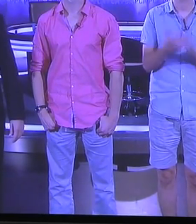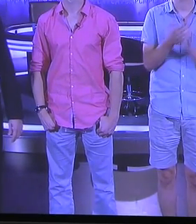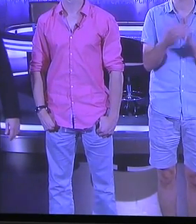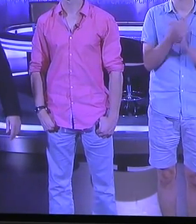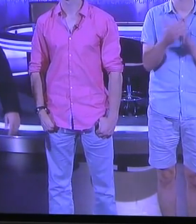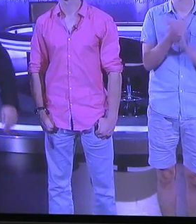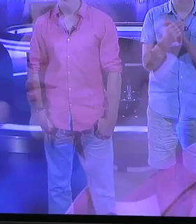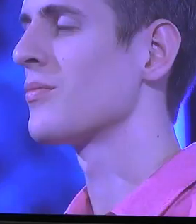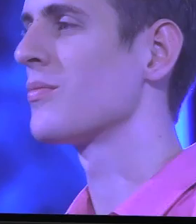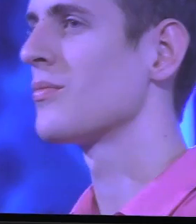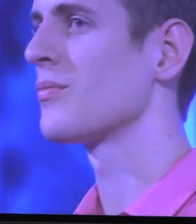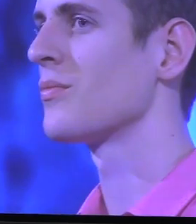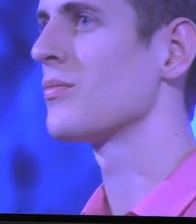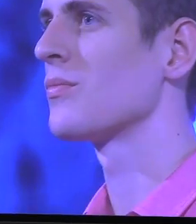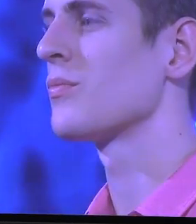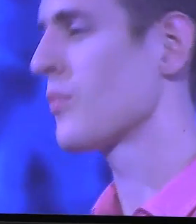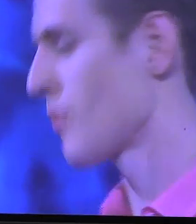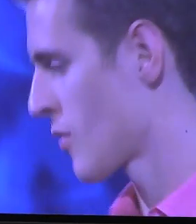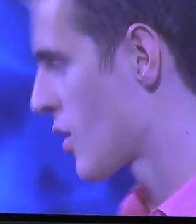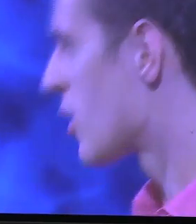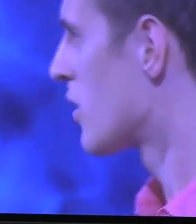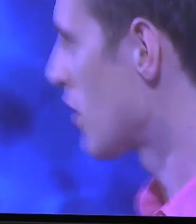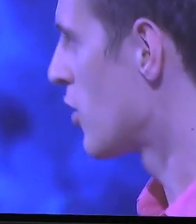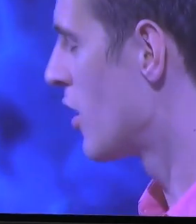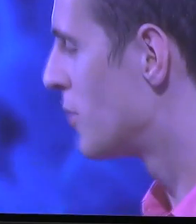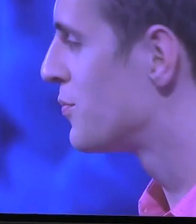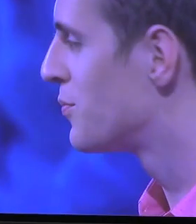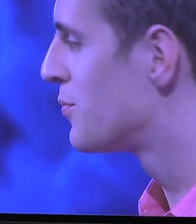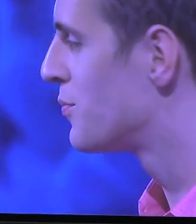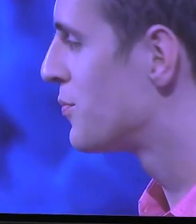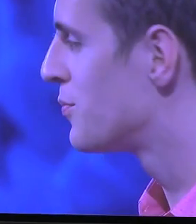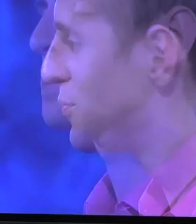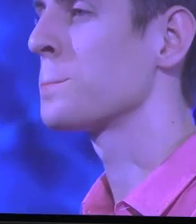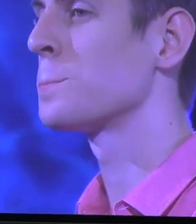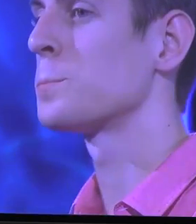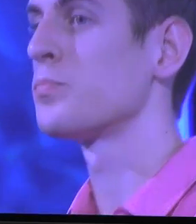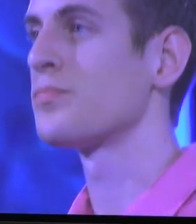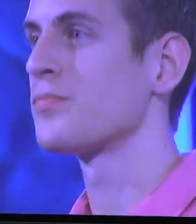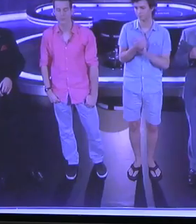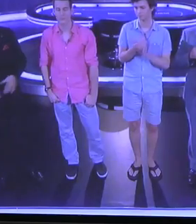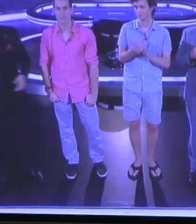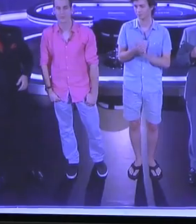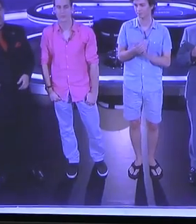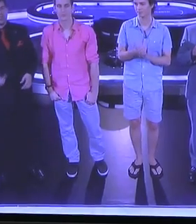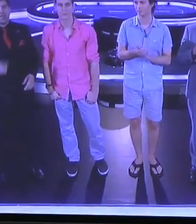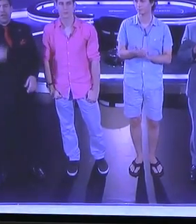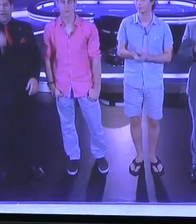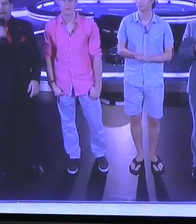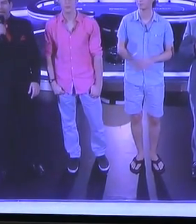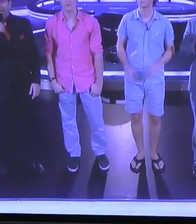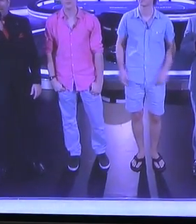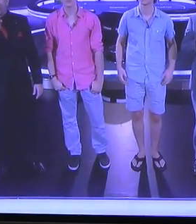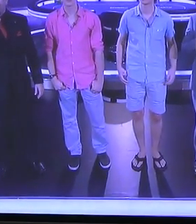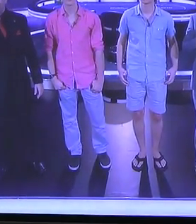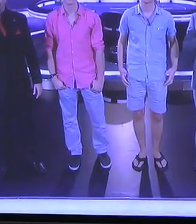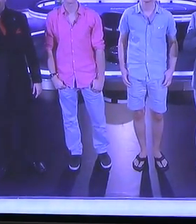zriniega na średnicze